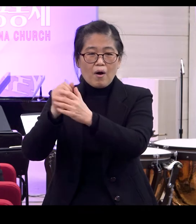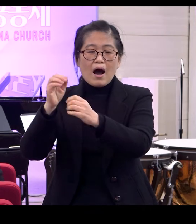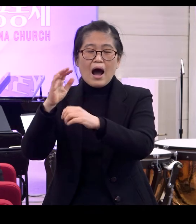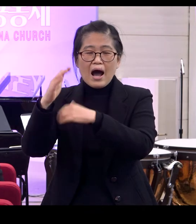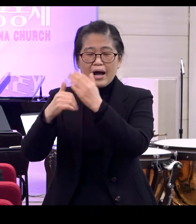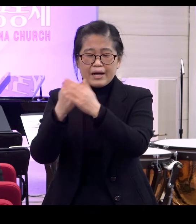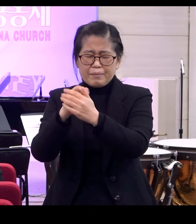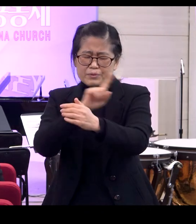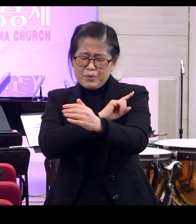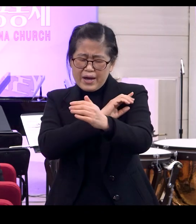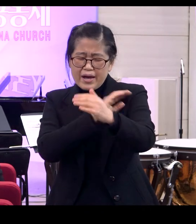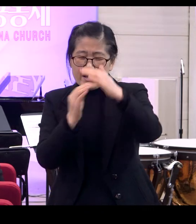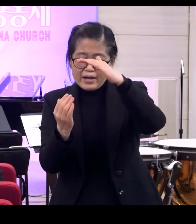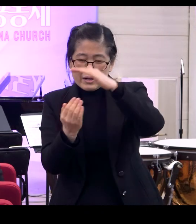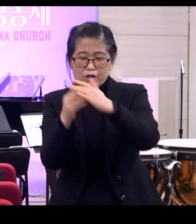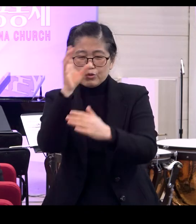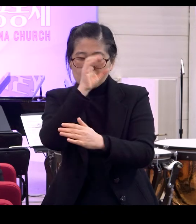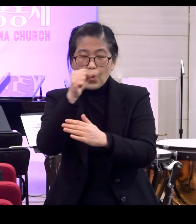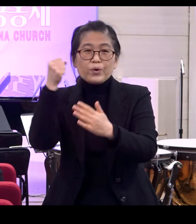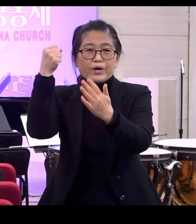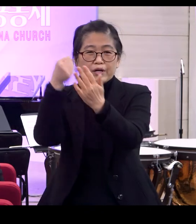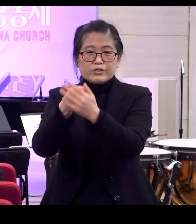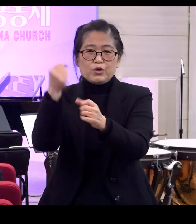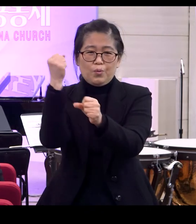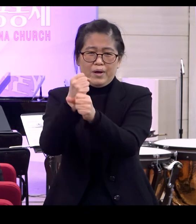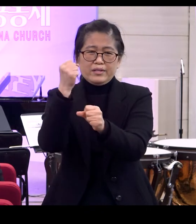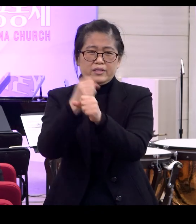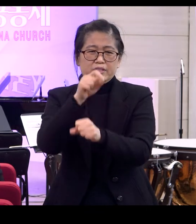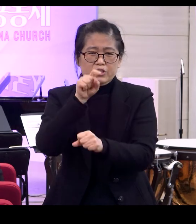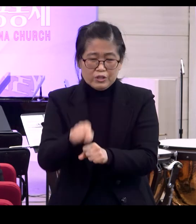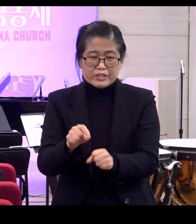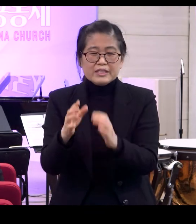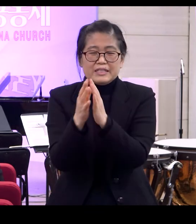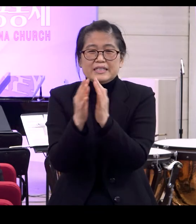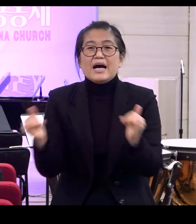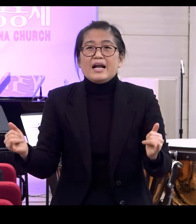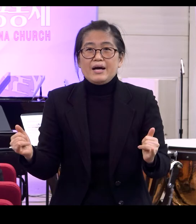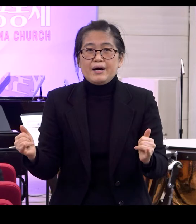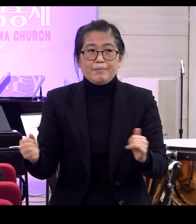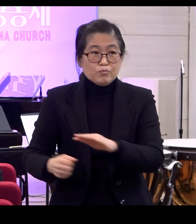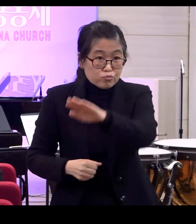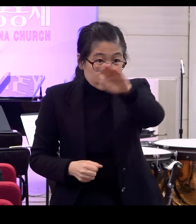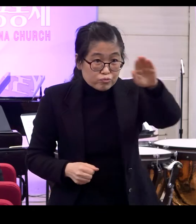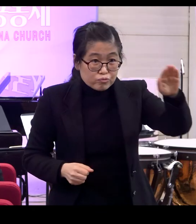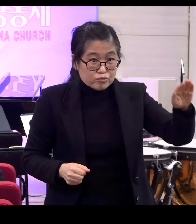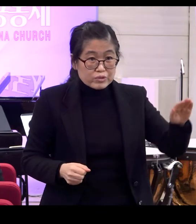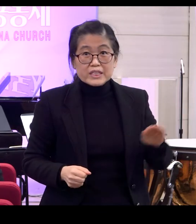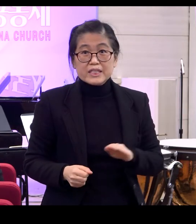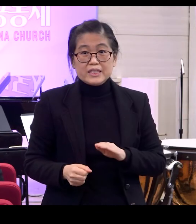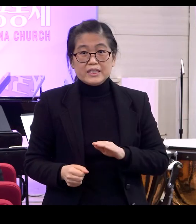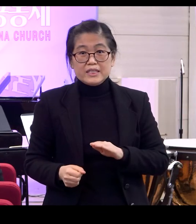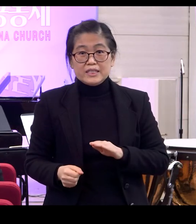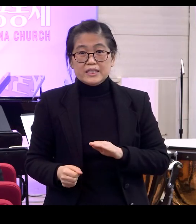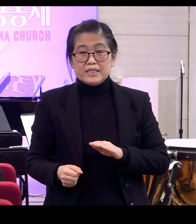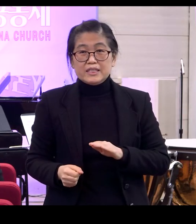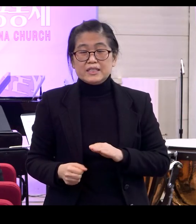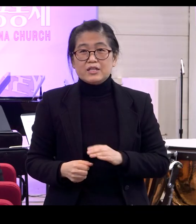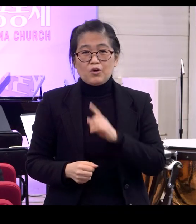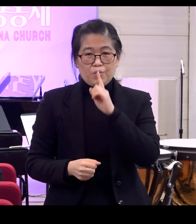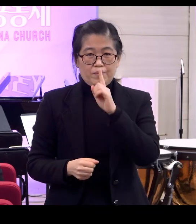의해서 만들어진 것이라고 그것이 바로 사람이라고 그것이 바로 우리라고 그렇게 이야기하고 있는